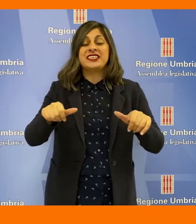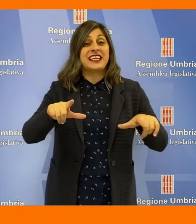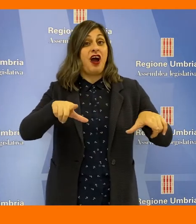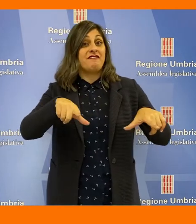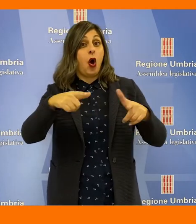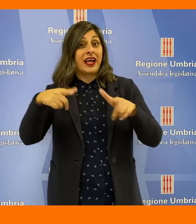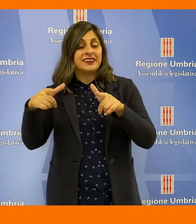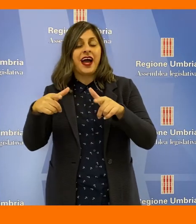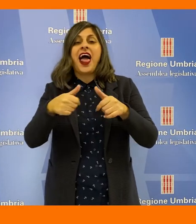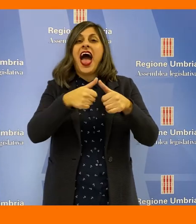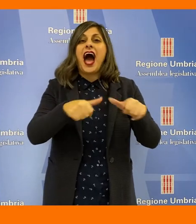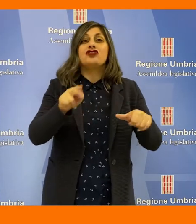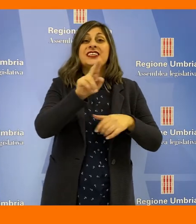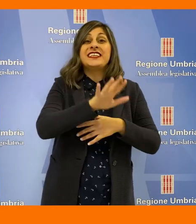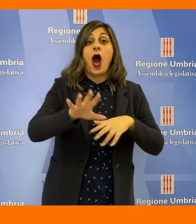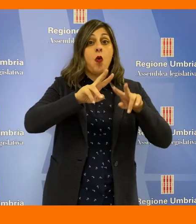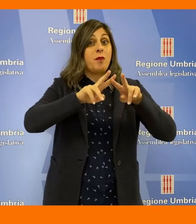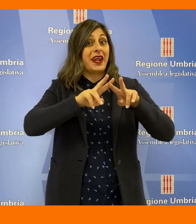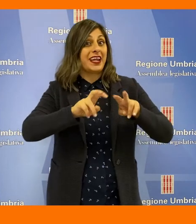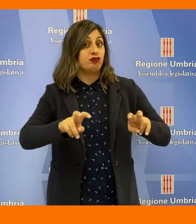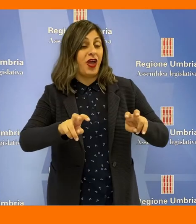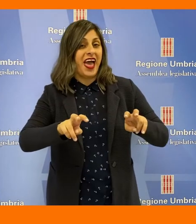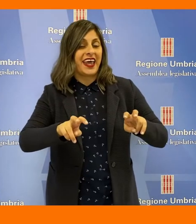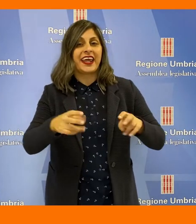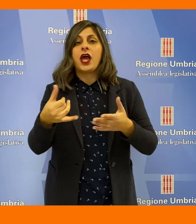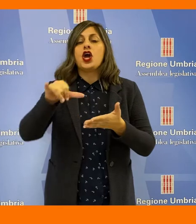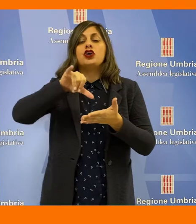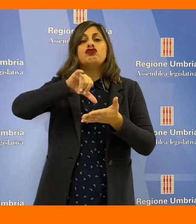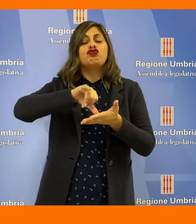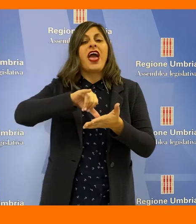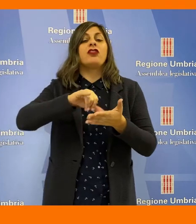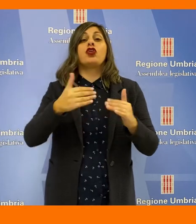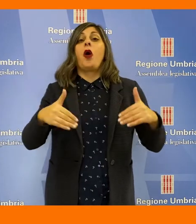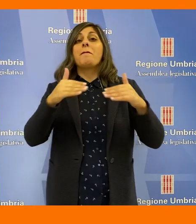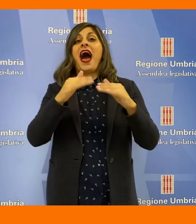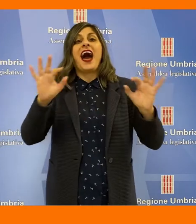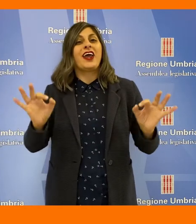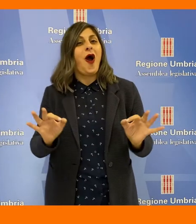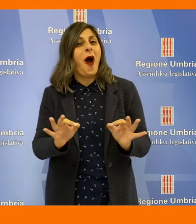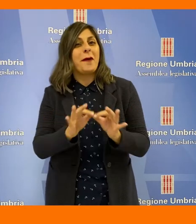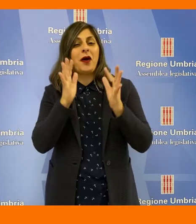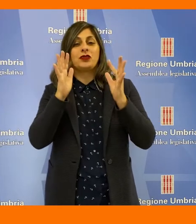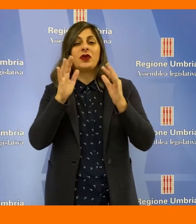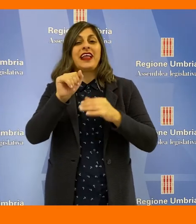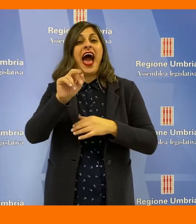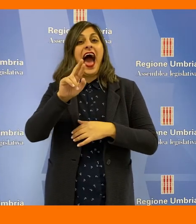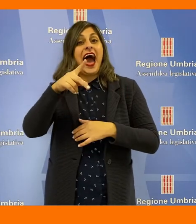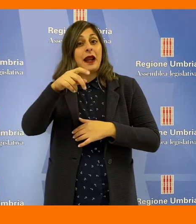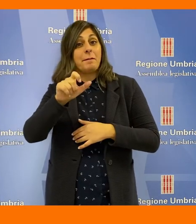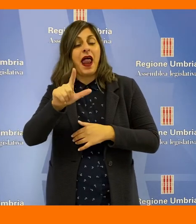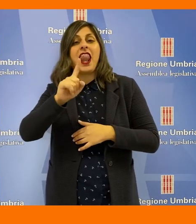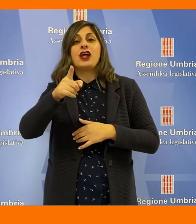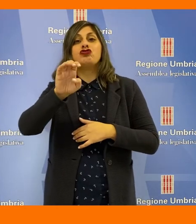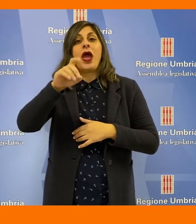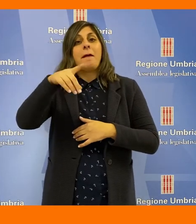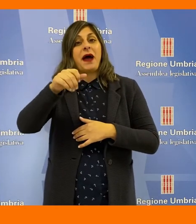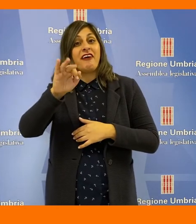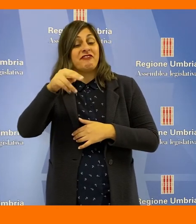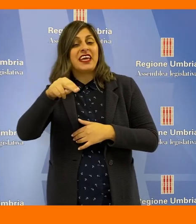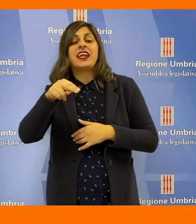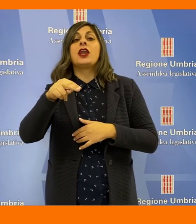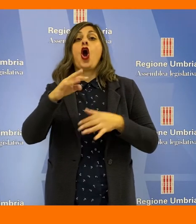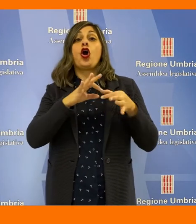Forestale, Agenzia Umbria Ricerche, Centro per le Pari Opportunità, ARPAL-GEPAFIM,